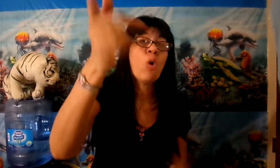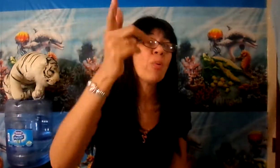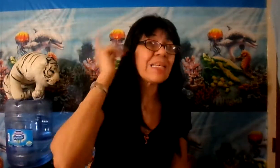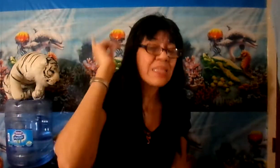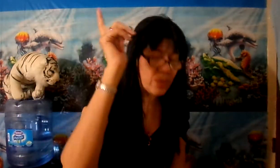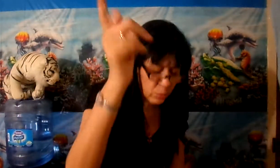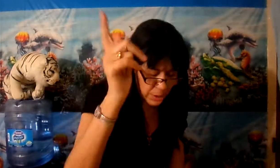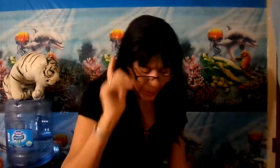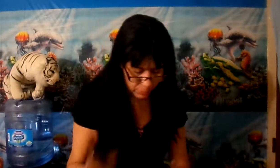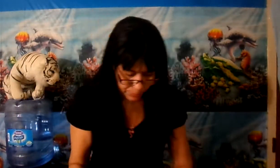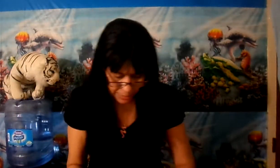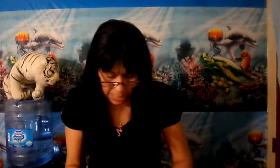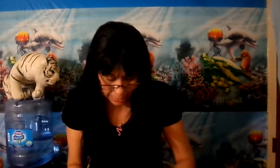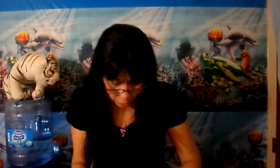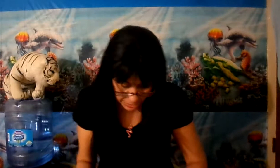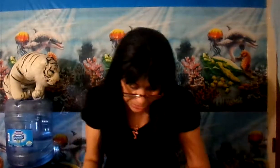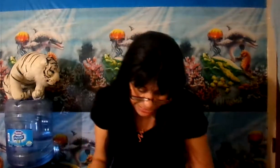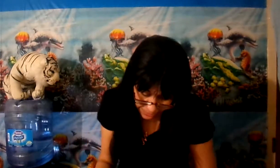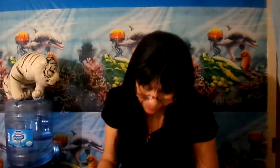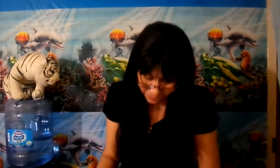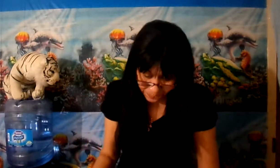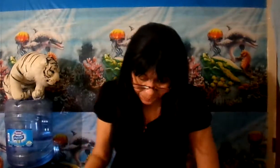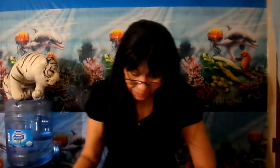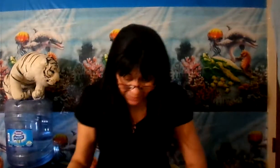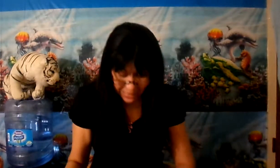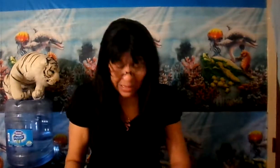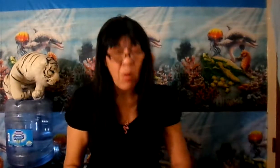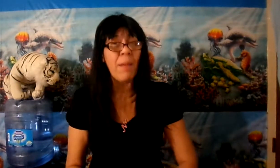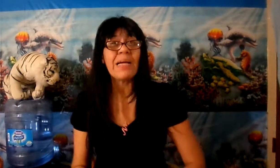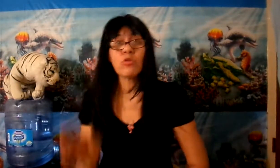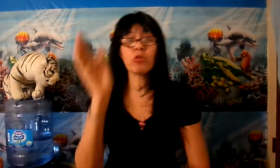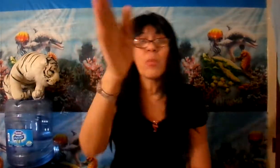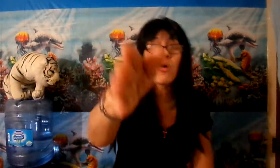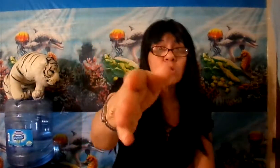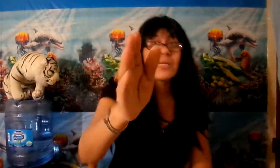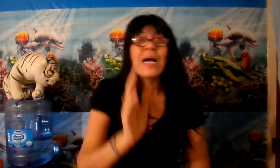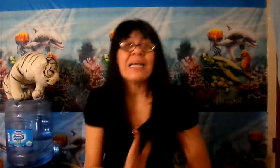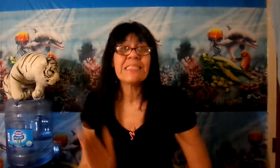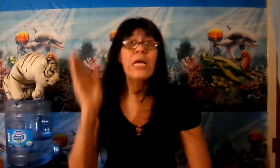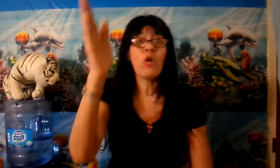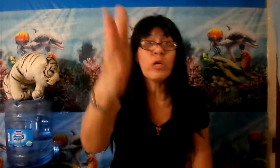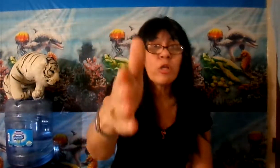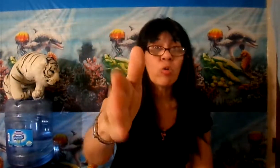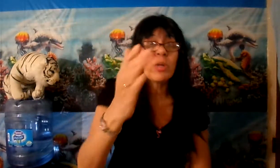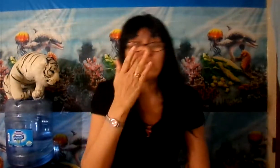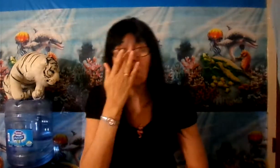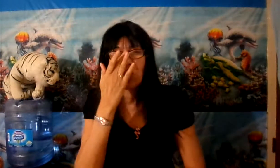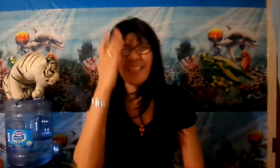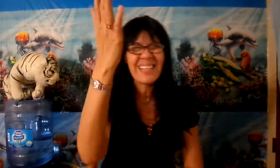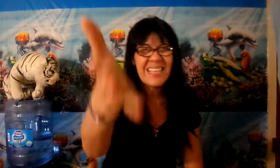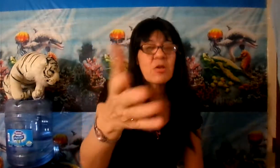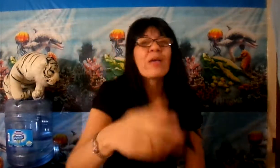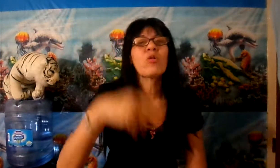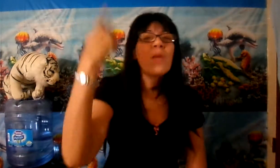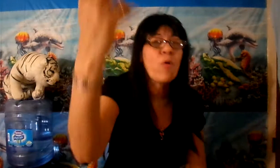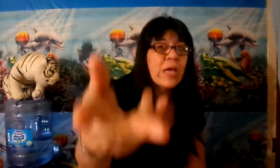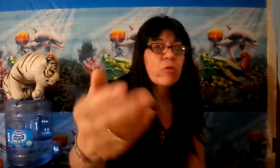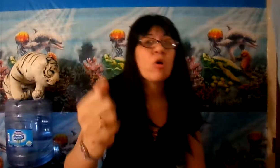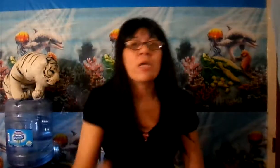puede ser burlado. Entonces dice, estamos hablando, no estamos en contra de los indocumentados ni nada de eso. Hay que orar por ellos y